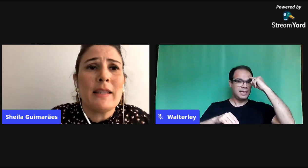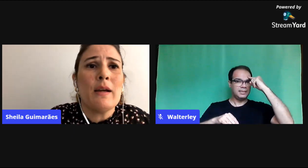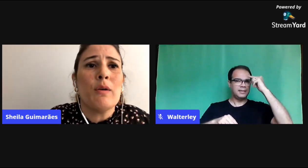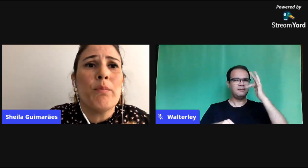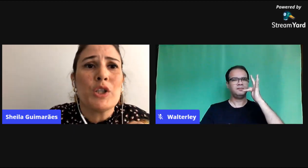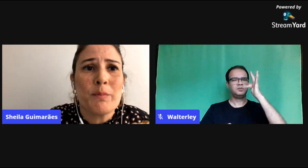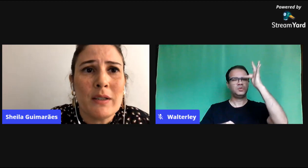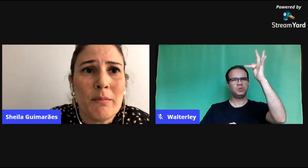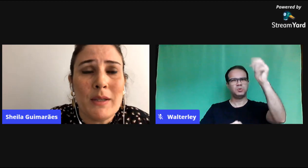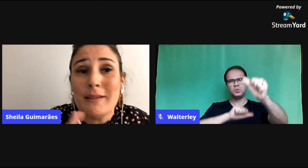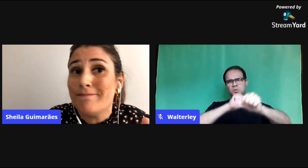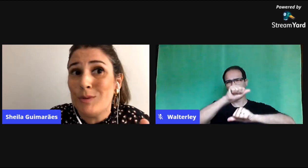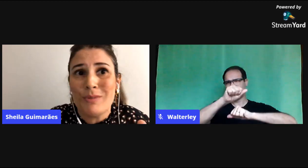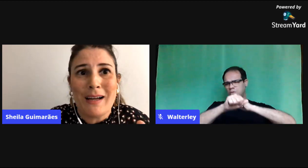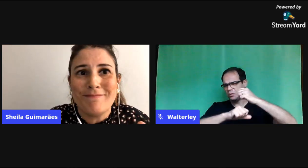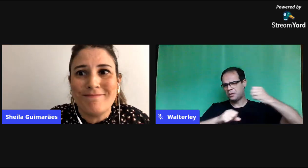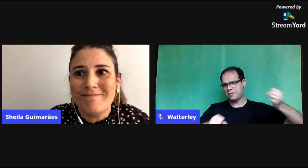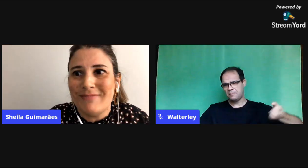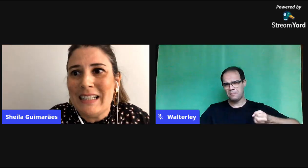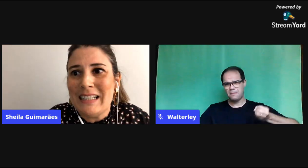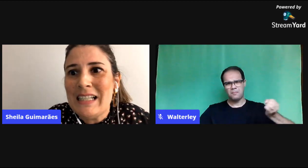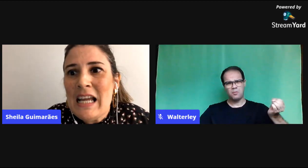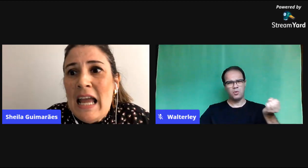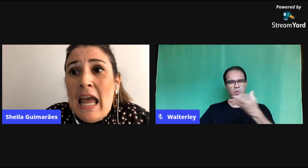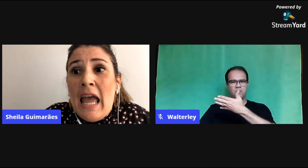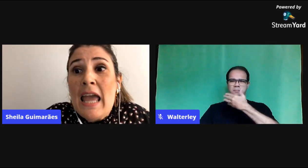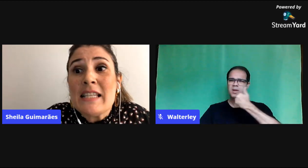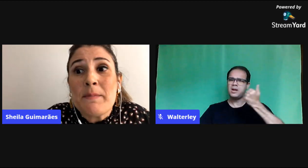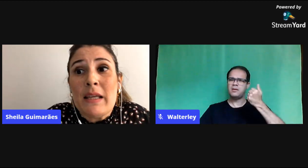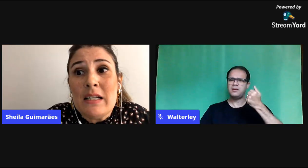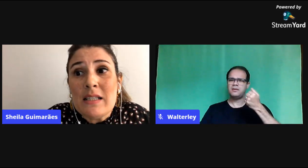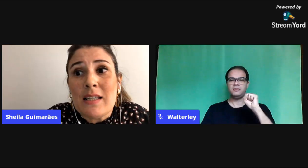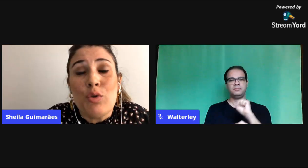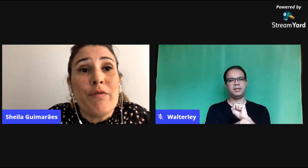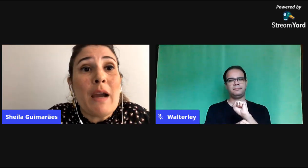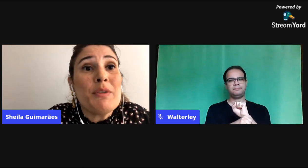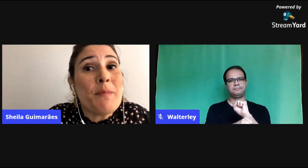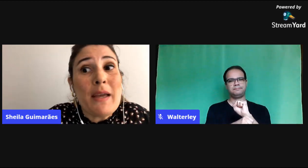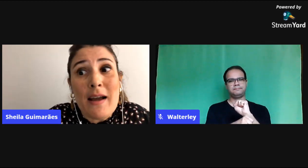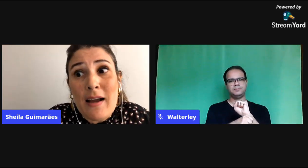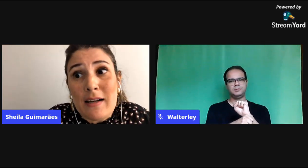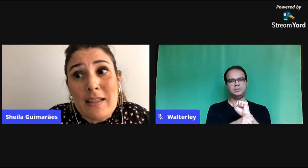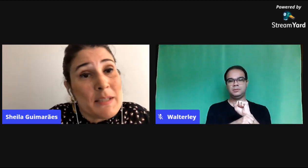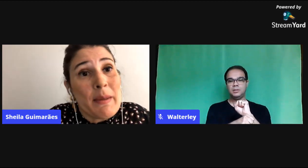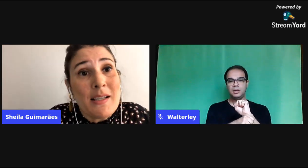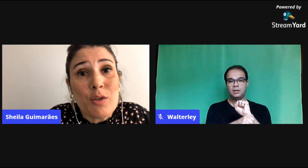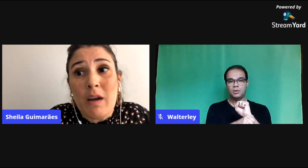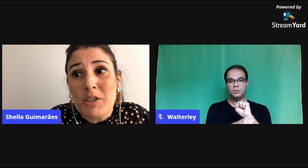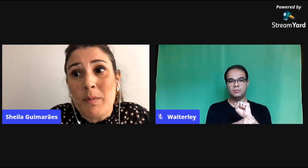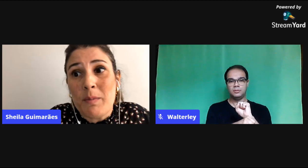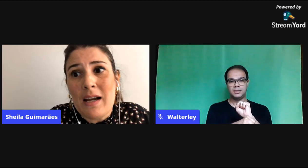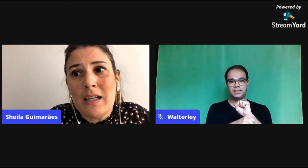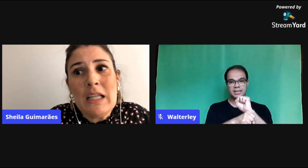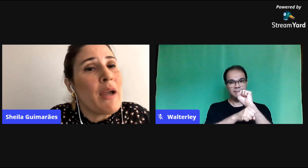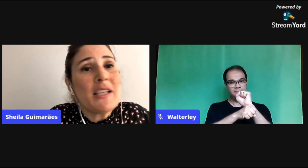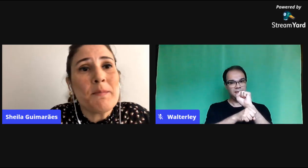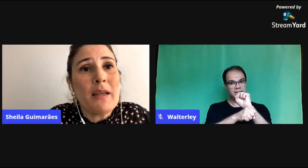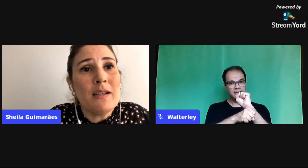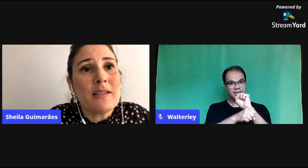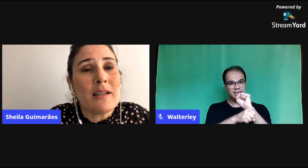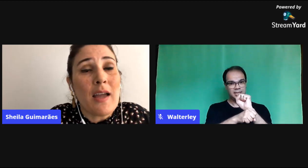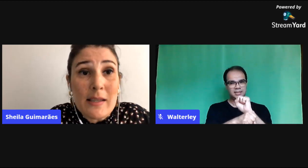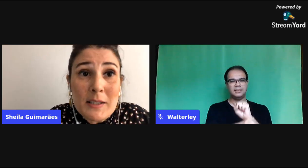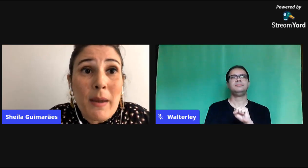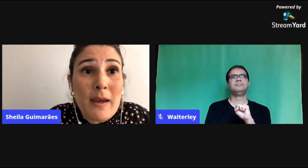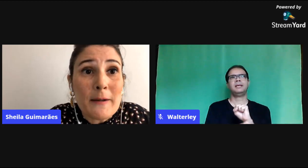vai acabar e vai ter o pós-pandemia, não dá, né? É esperança do verbo esperar, e esperança do verbo esperar não é